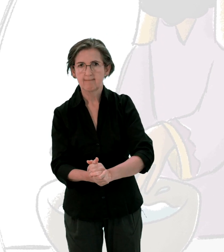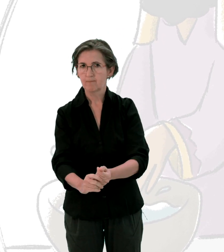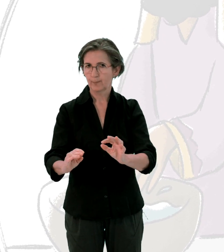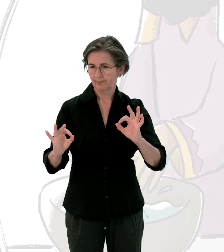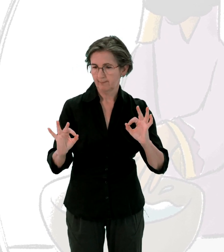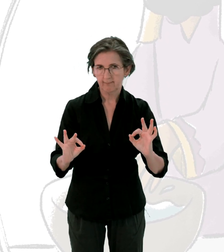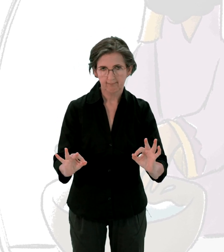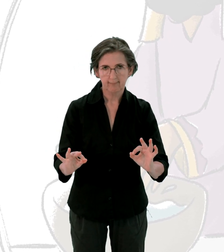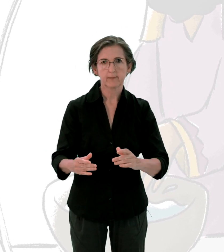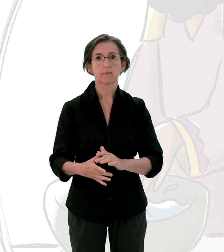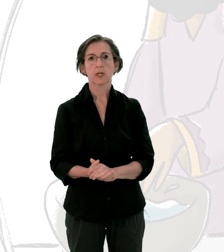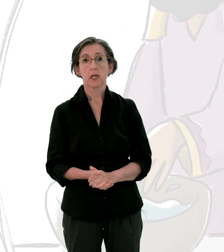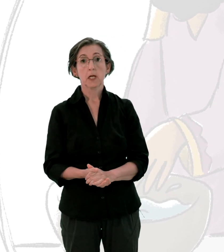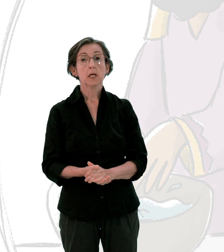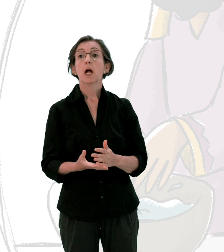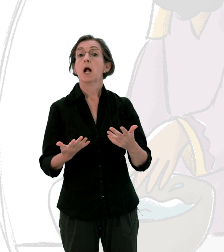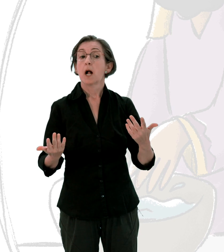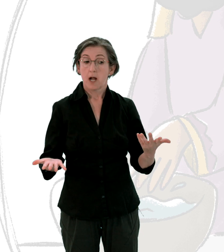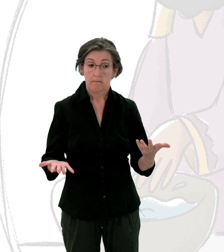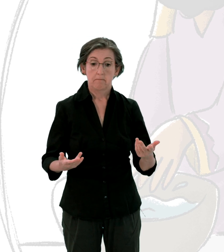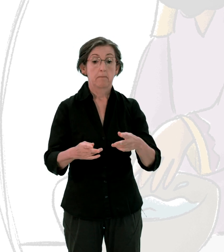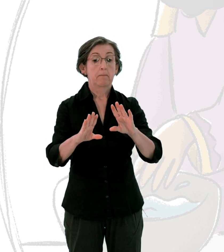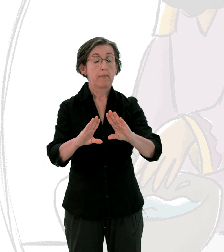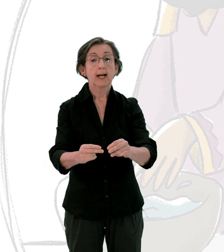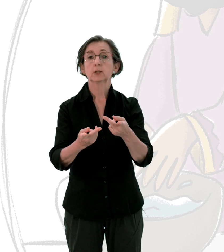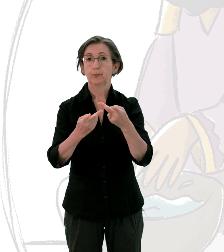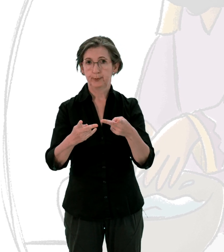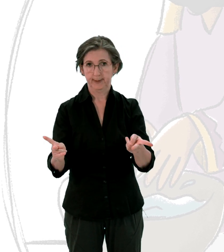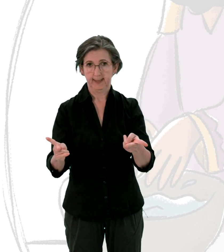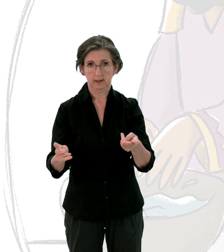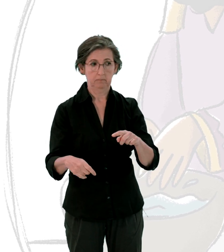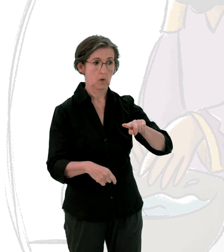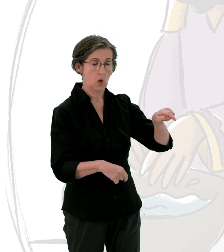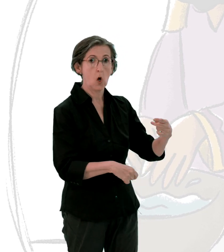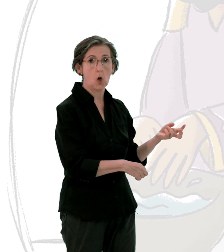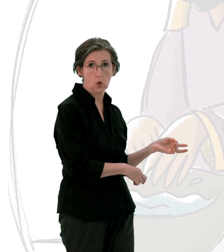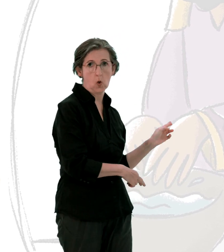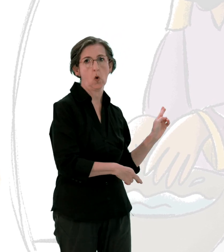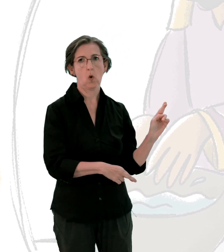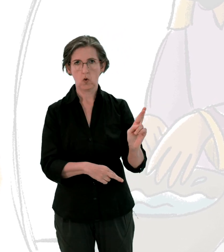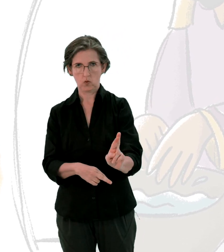Quand ils reviennent de la place publique, ils se lavent toujours avant de manger.